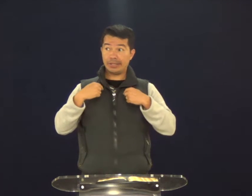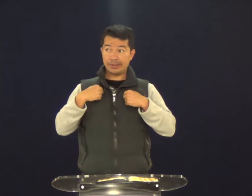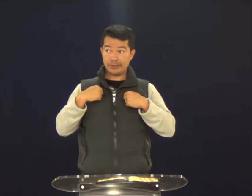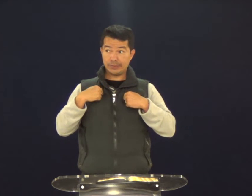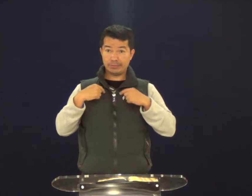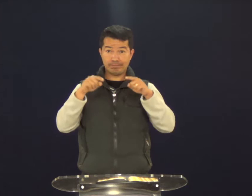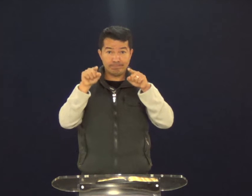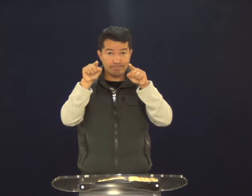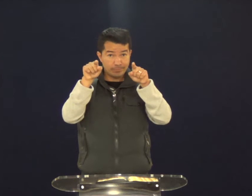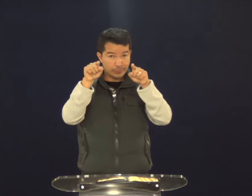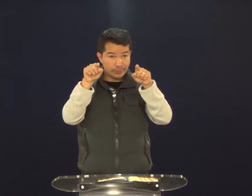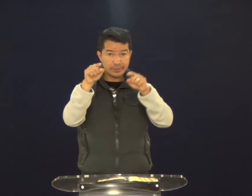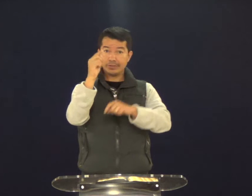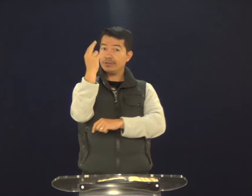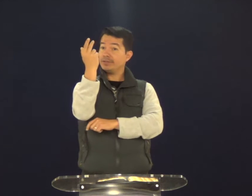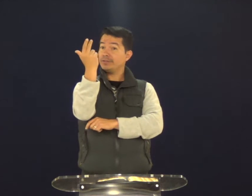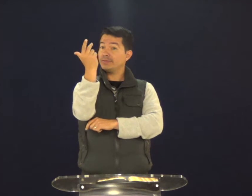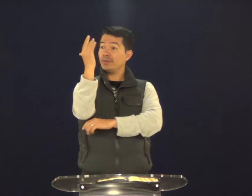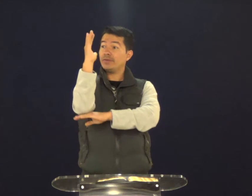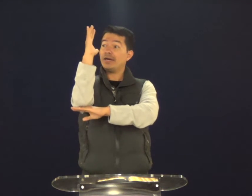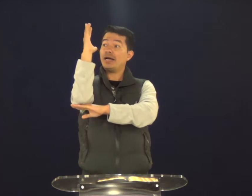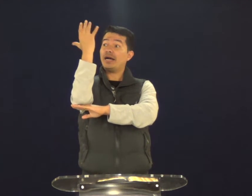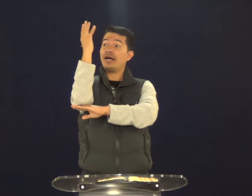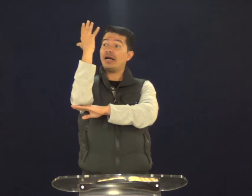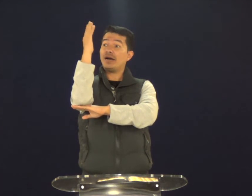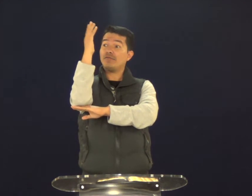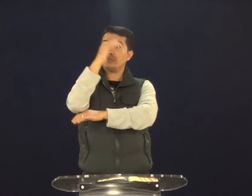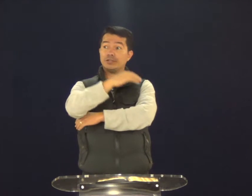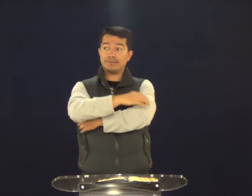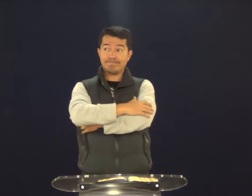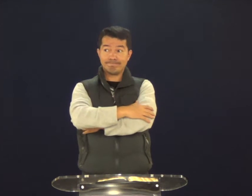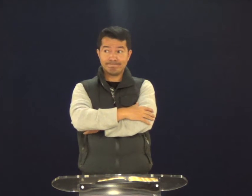quer dizer. Eu e você somos iguais à figueira.